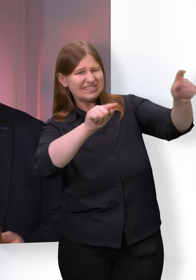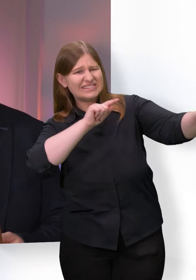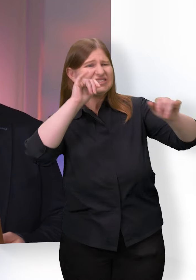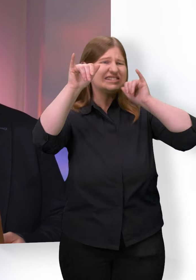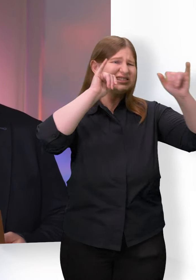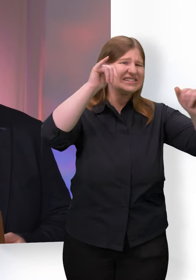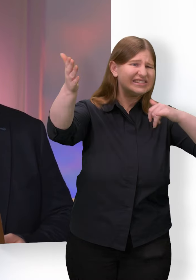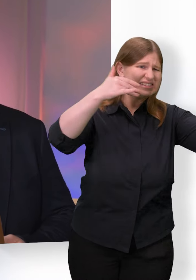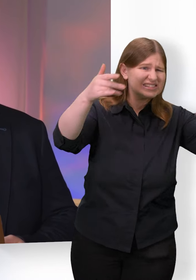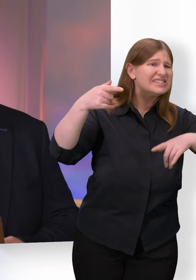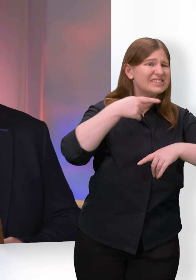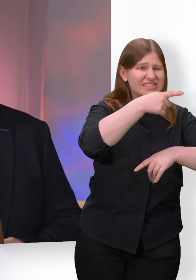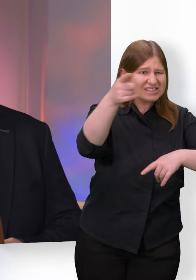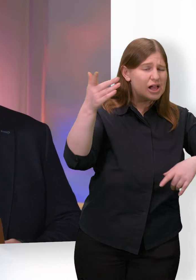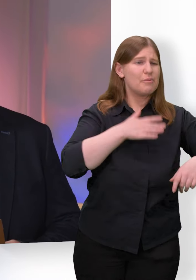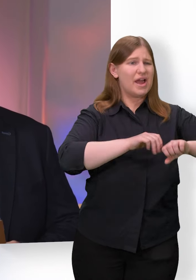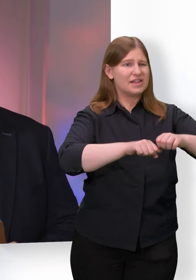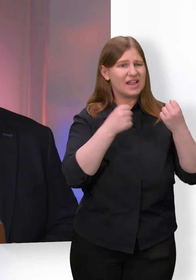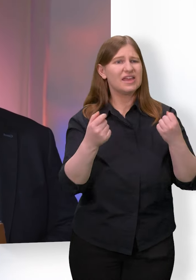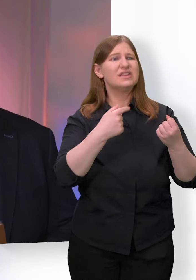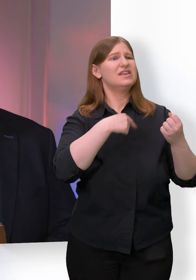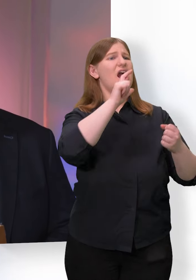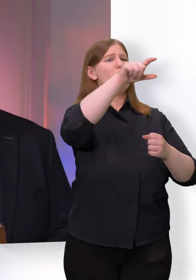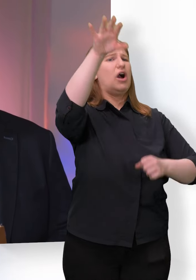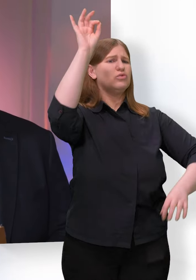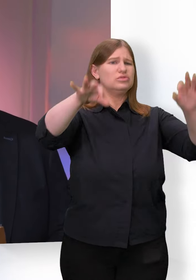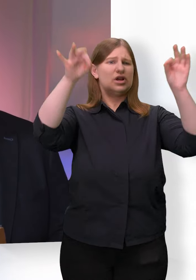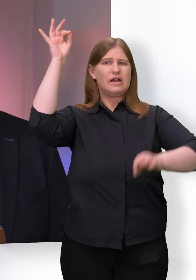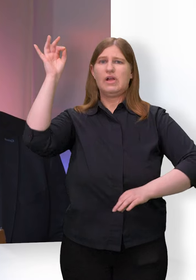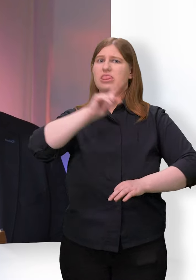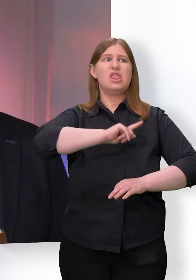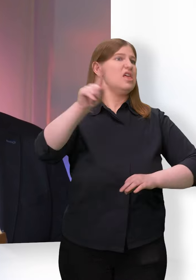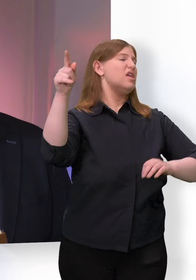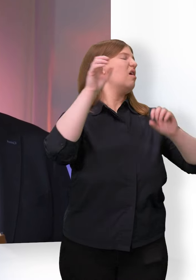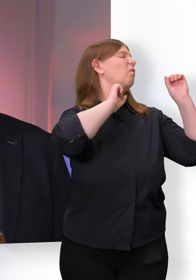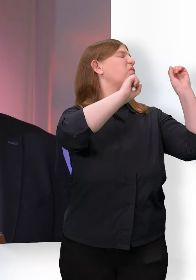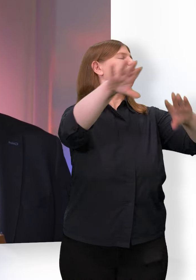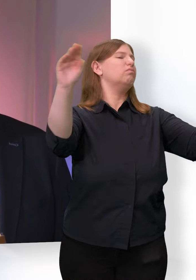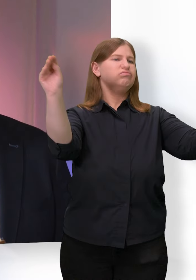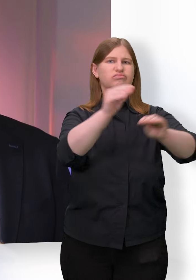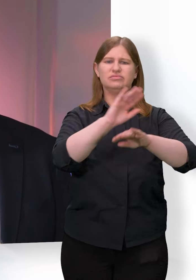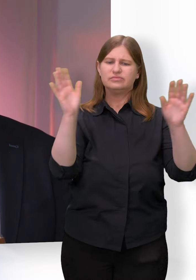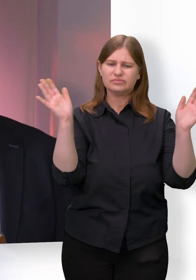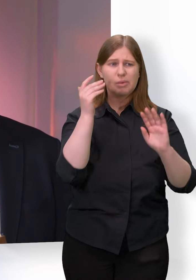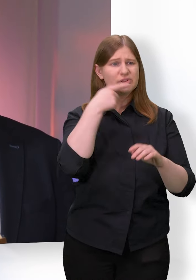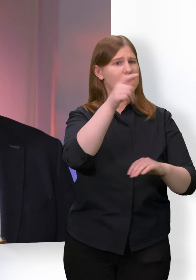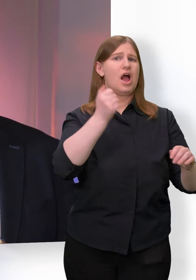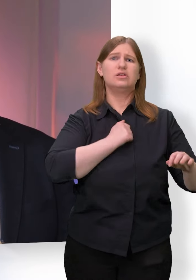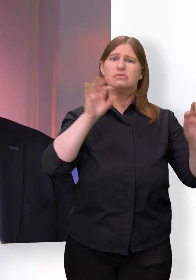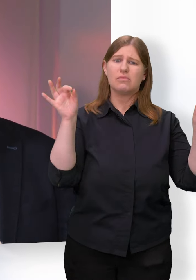du bist mein Knecht, ich habe dich auserwählt und nicht verworfen. Fürchte dich nicht, denn ich